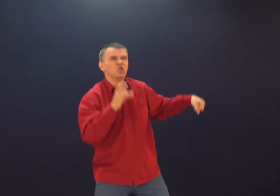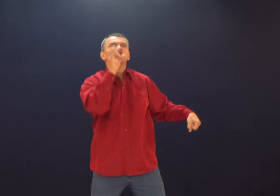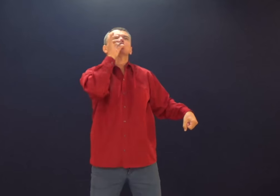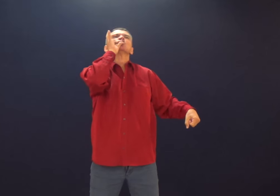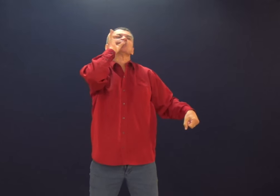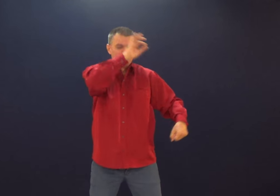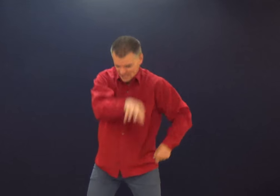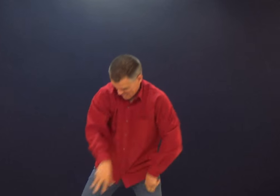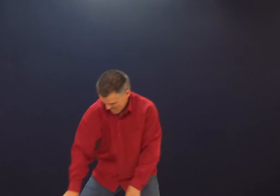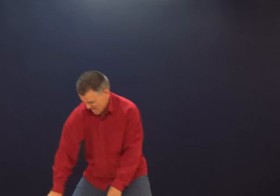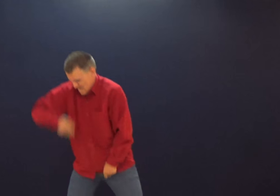fora.